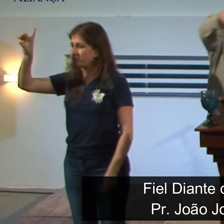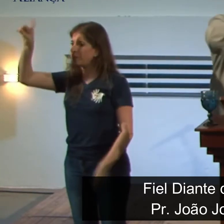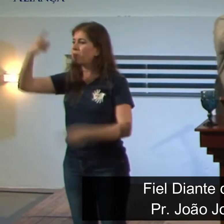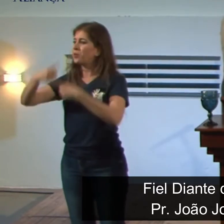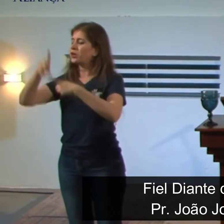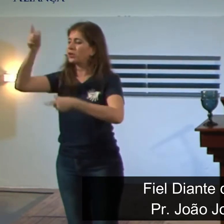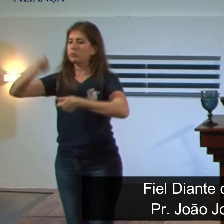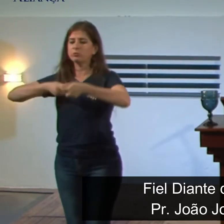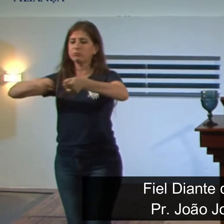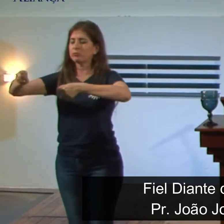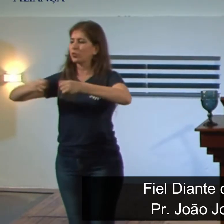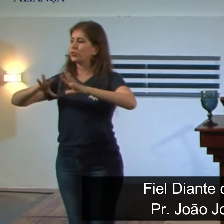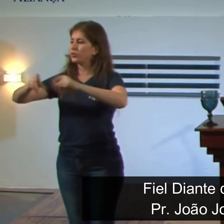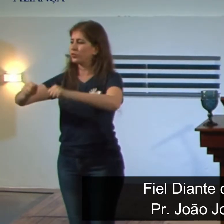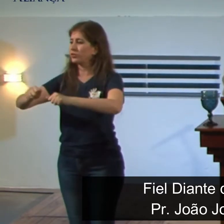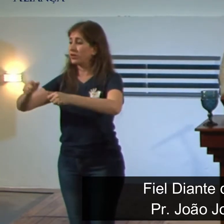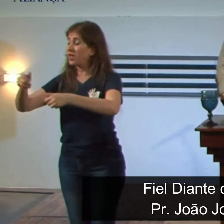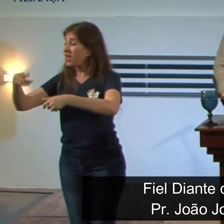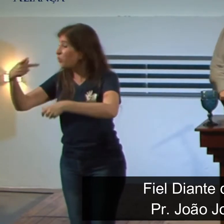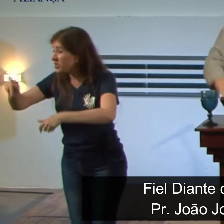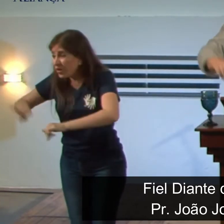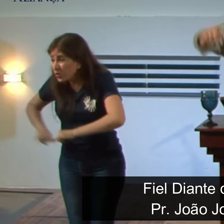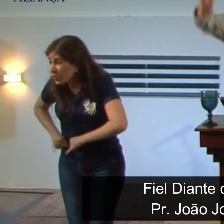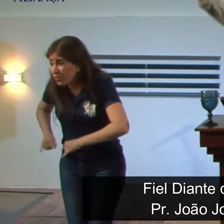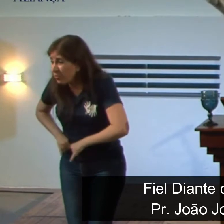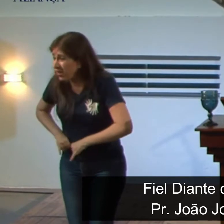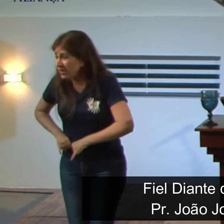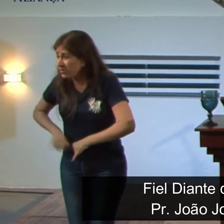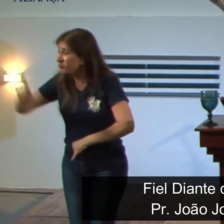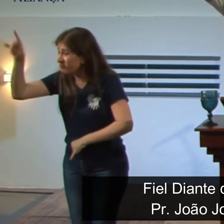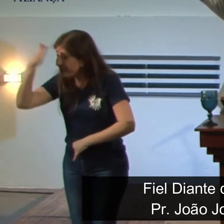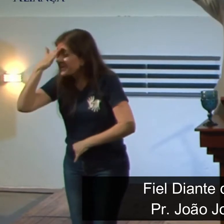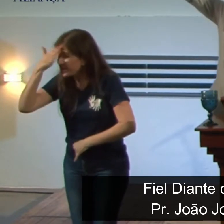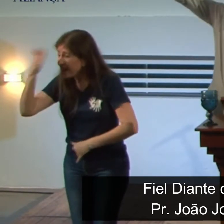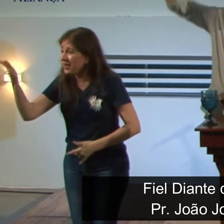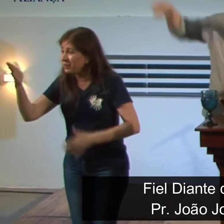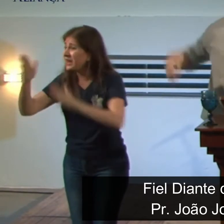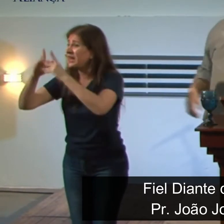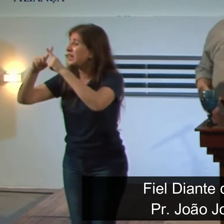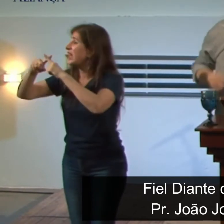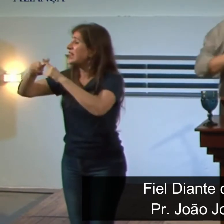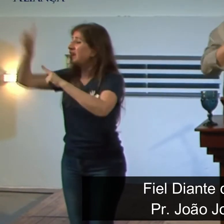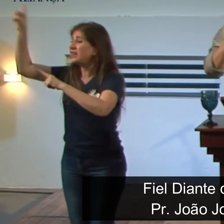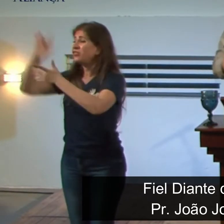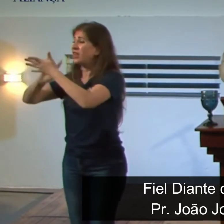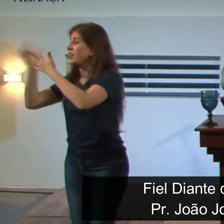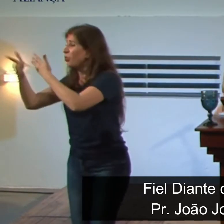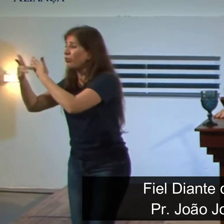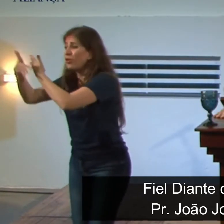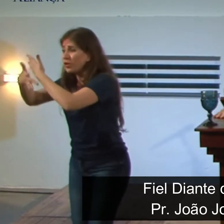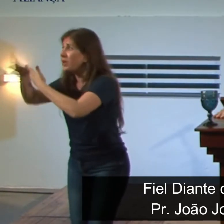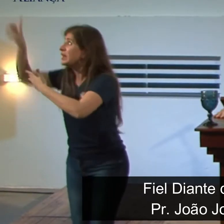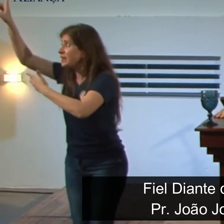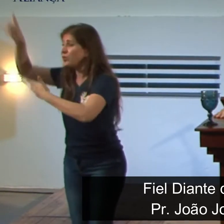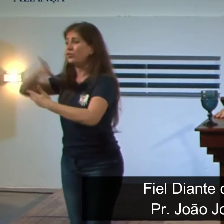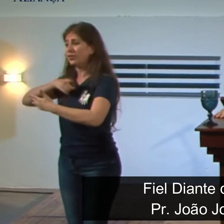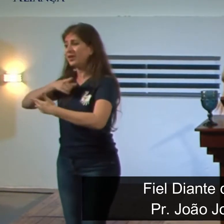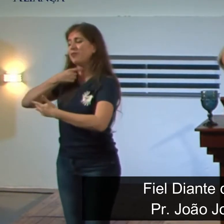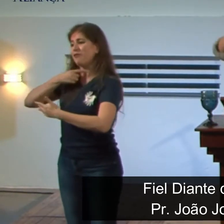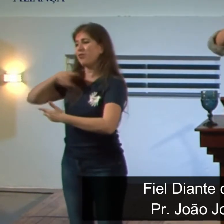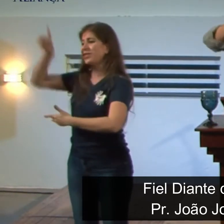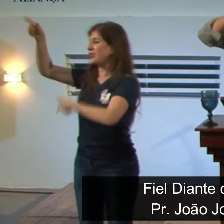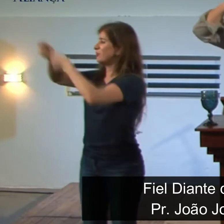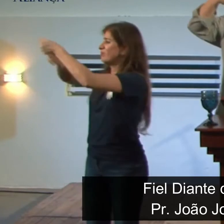Inclusive os sofrimentos que eu passo que você passa. Inclusive aqueles sofrimentos que aquela igreja está passando lá no Oriente Médio, tudo está cumprindo por um propósito.